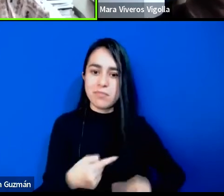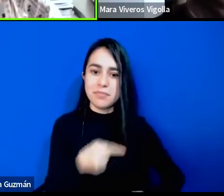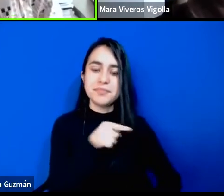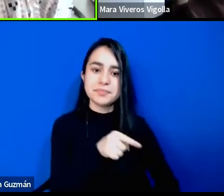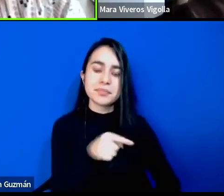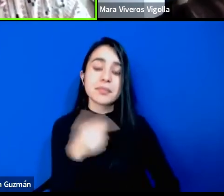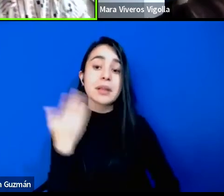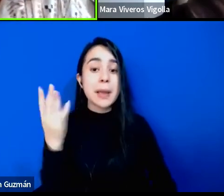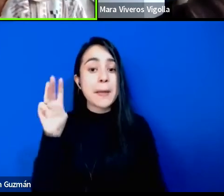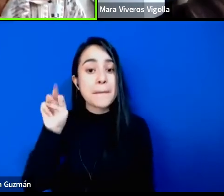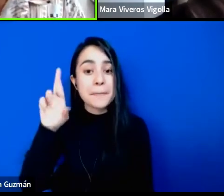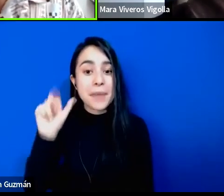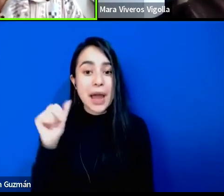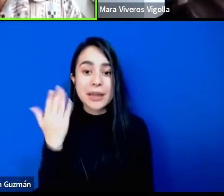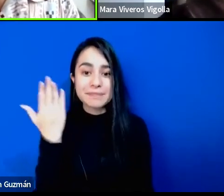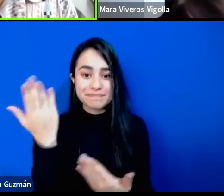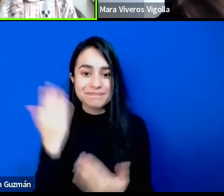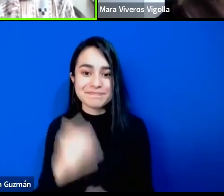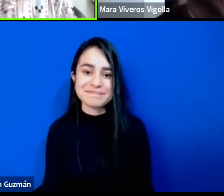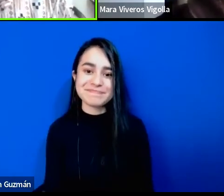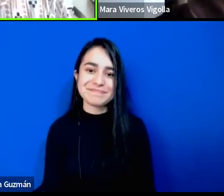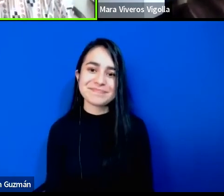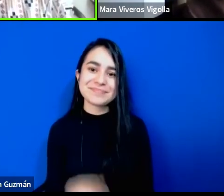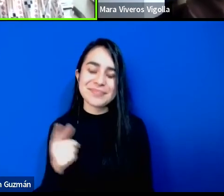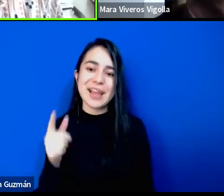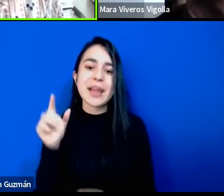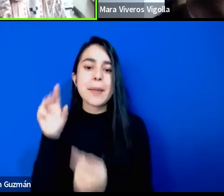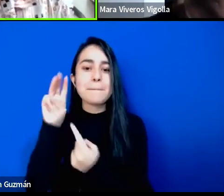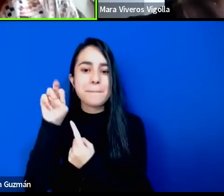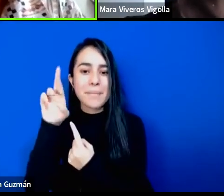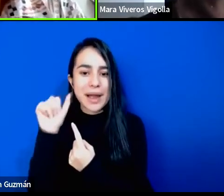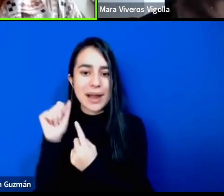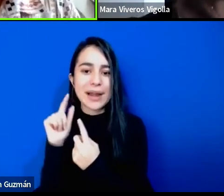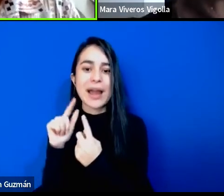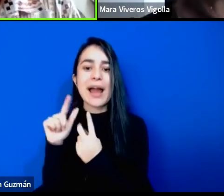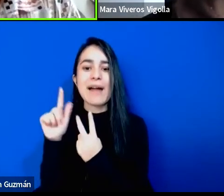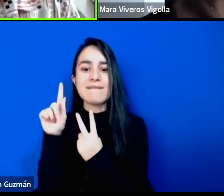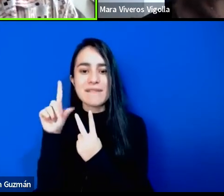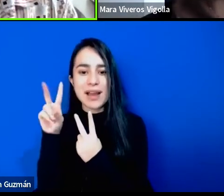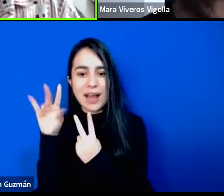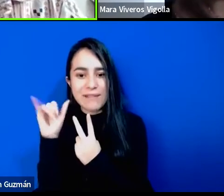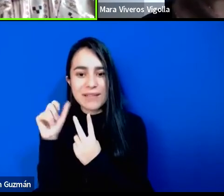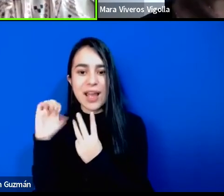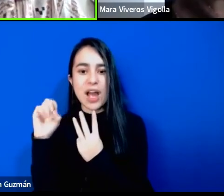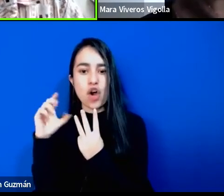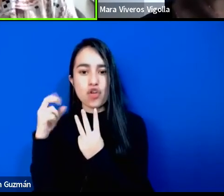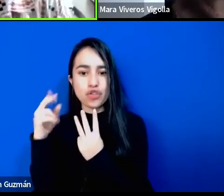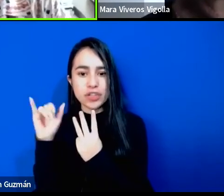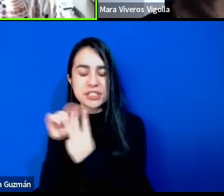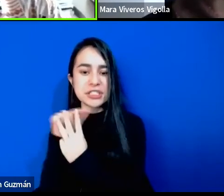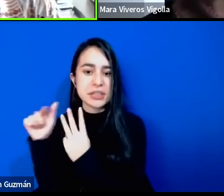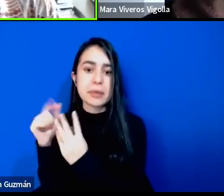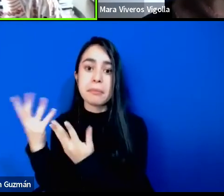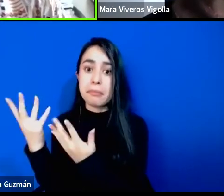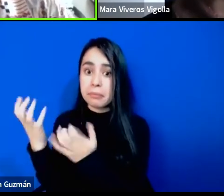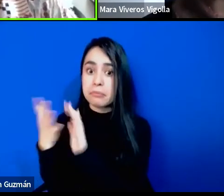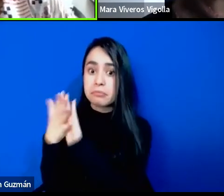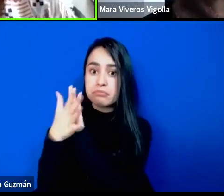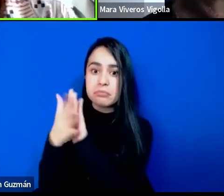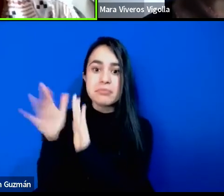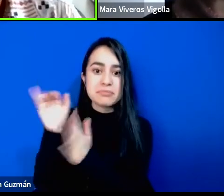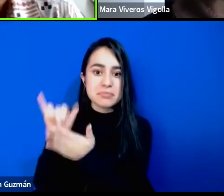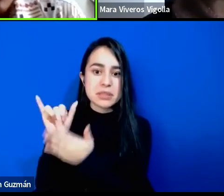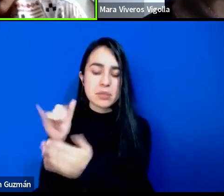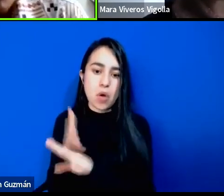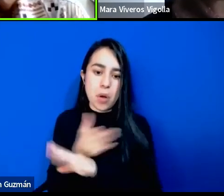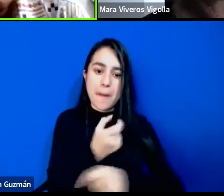Mara, entonces escuchamos tanto a Mara como a nuestras invitadas que quieran aportar a las preguntas que